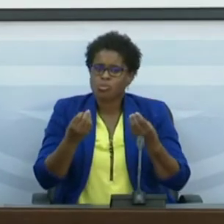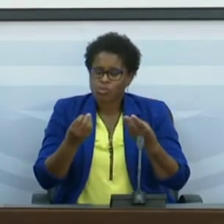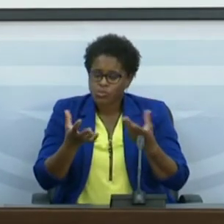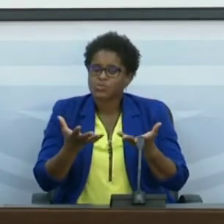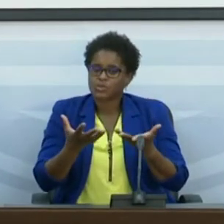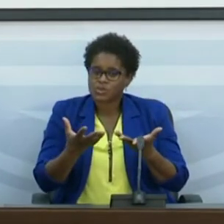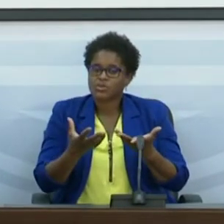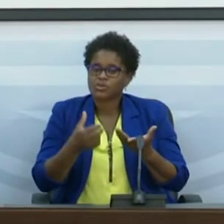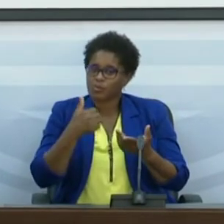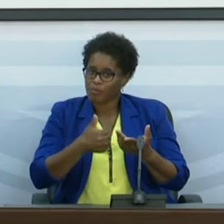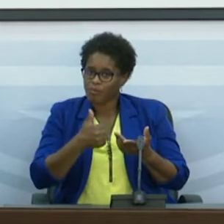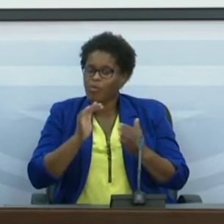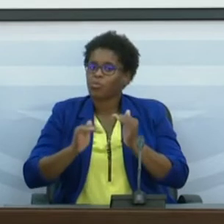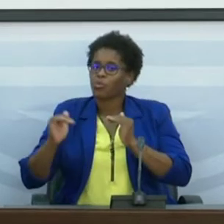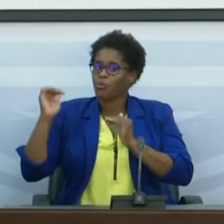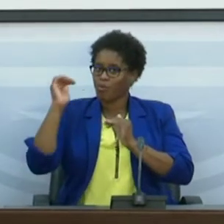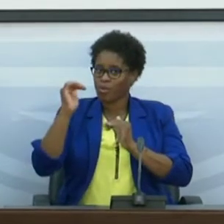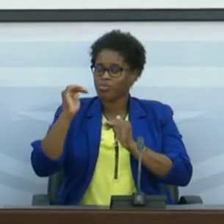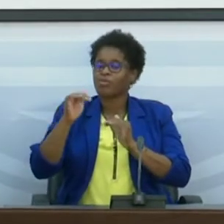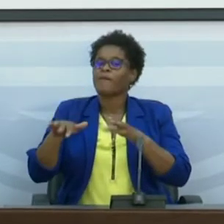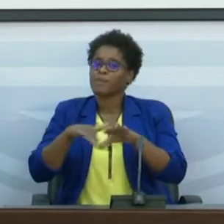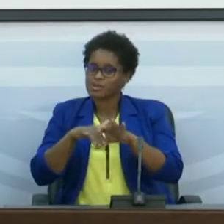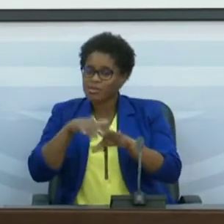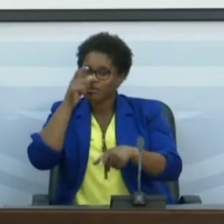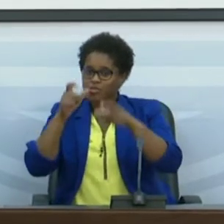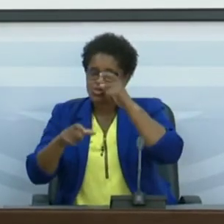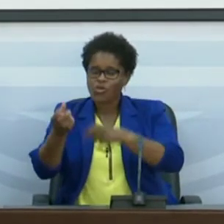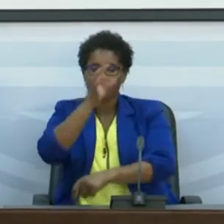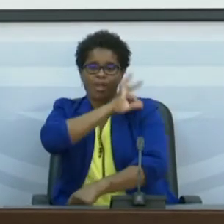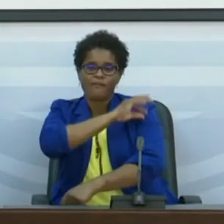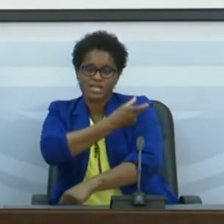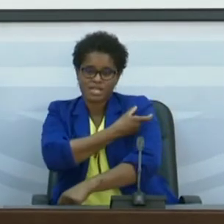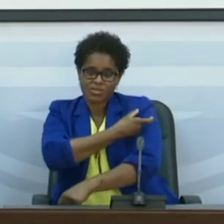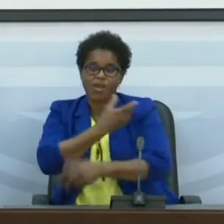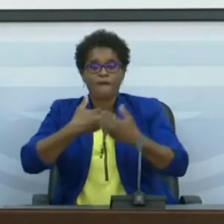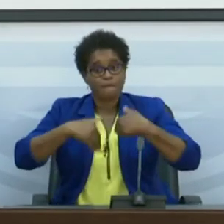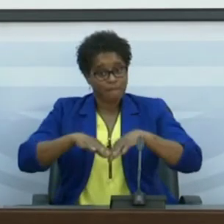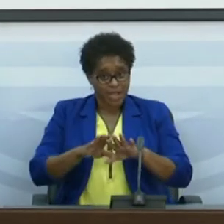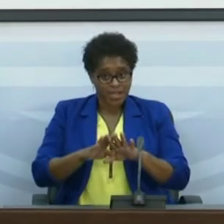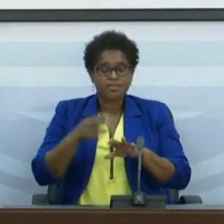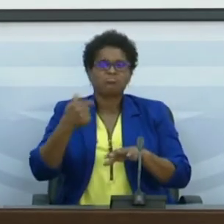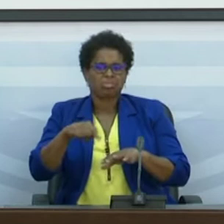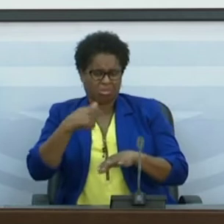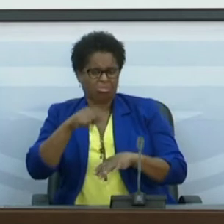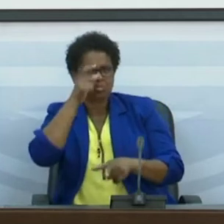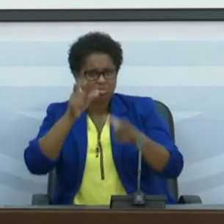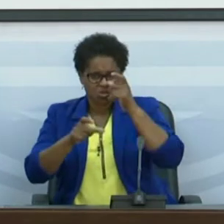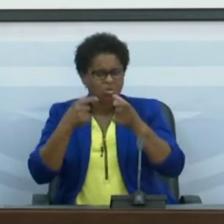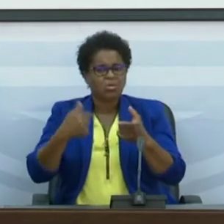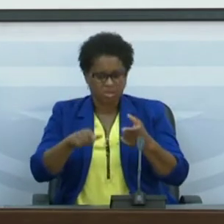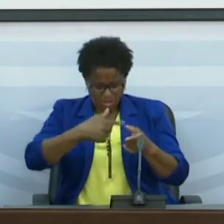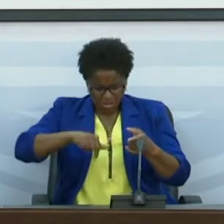satisfação a crescente adesão das pessoas à vacinação, mas ainda há pessoas que nós temos